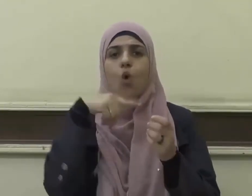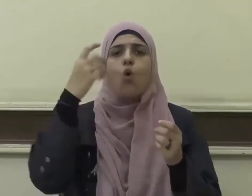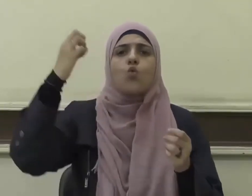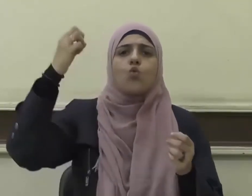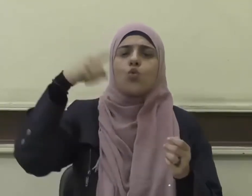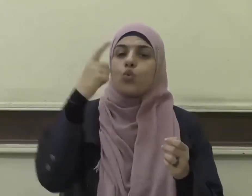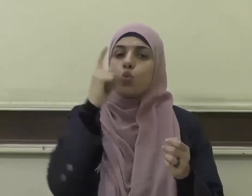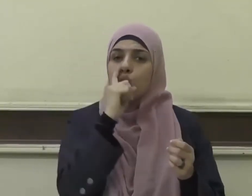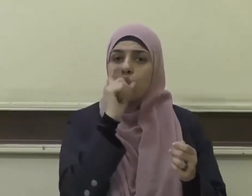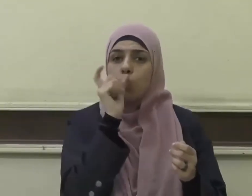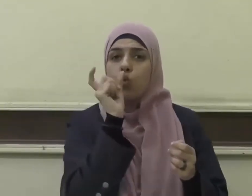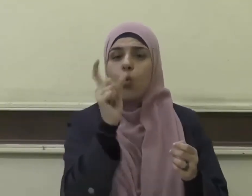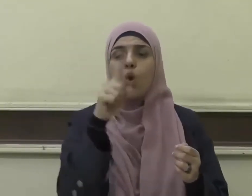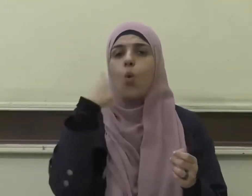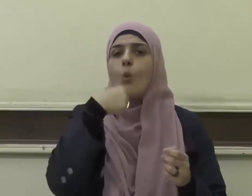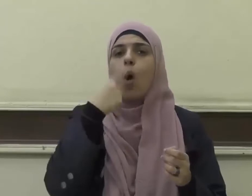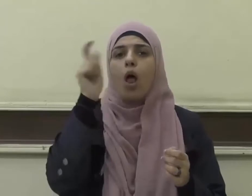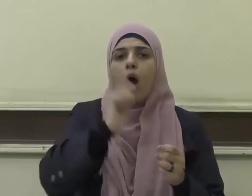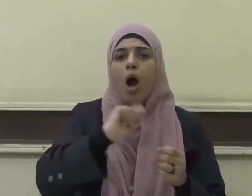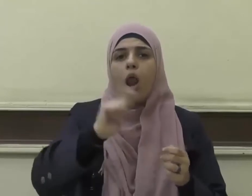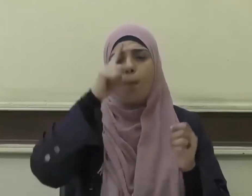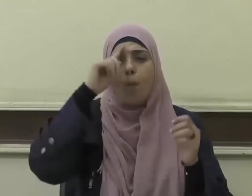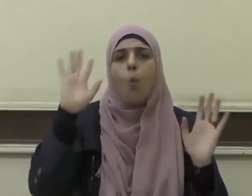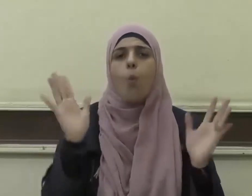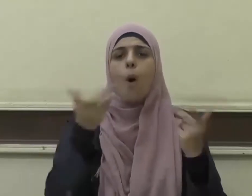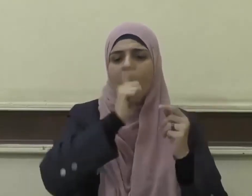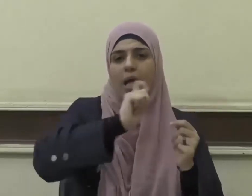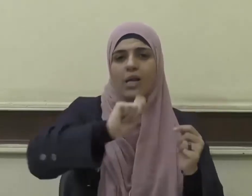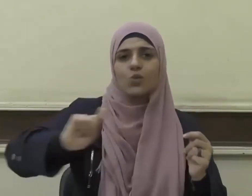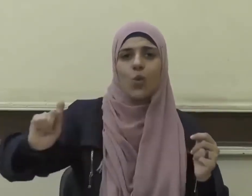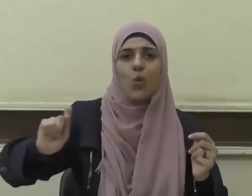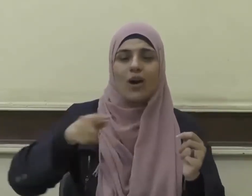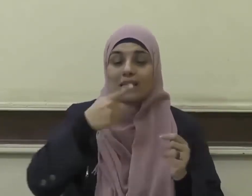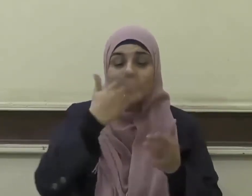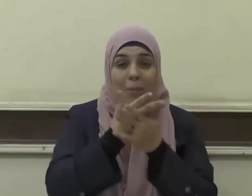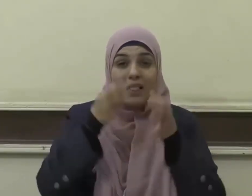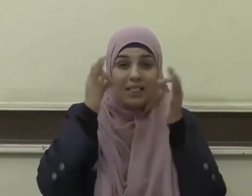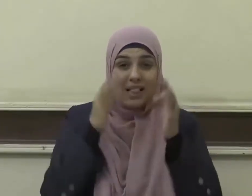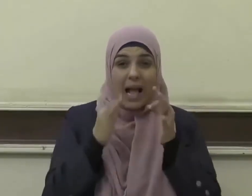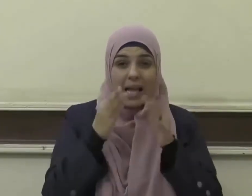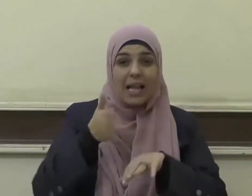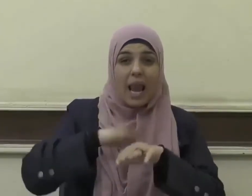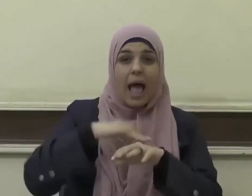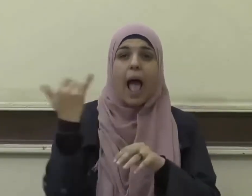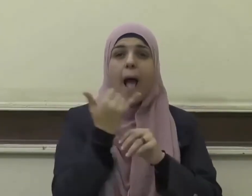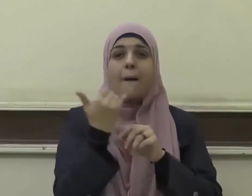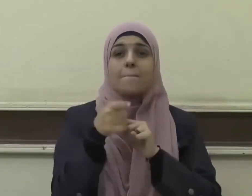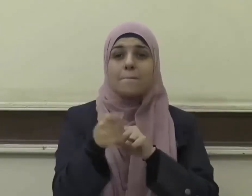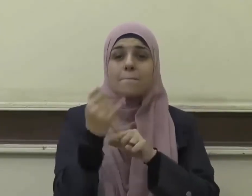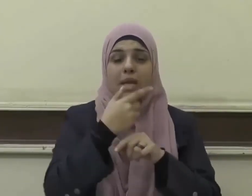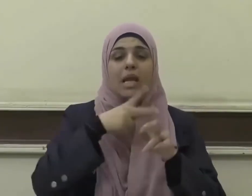والقلم وما يسطرون تأكيدا على أهمية أدوات العلم